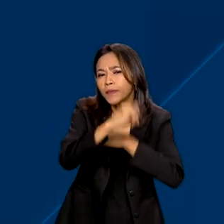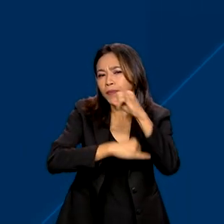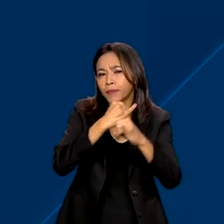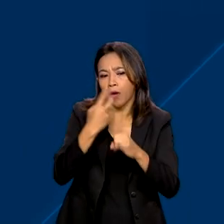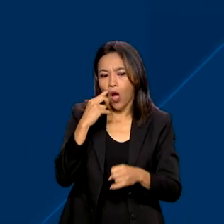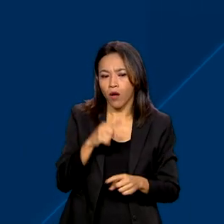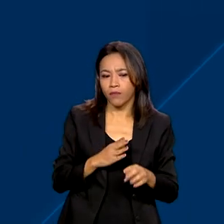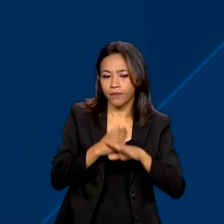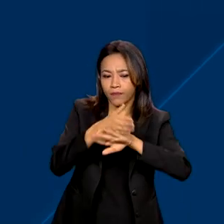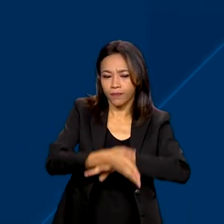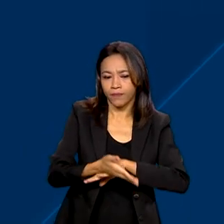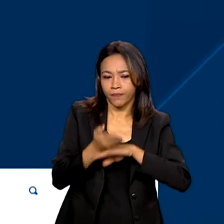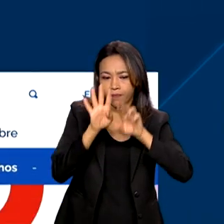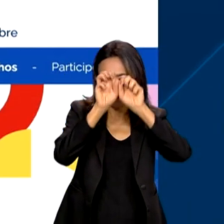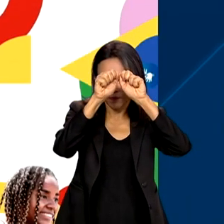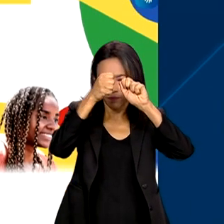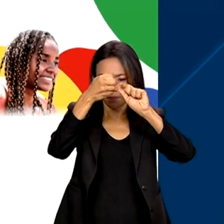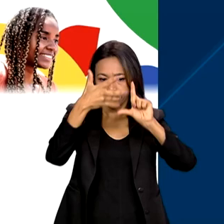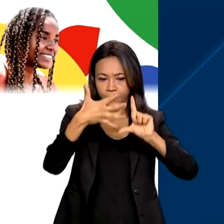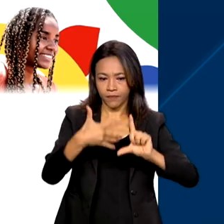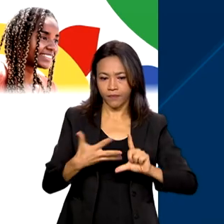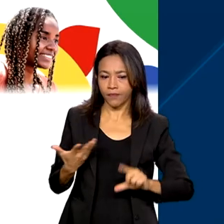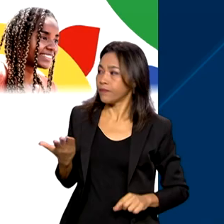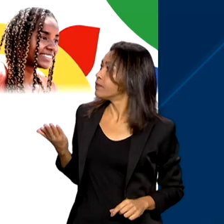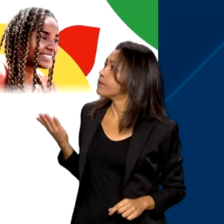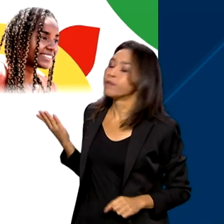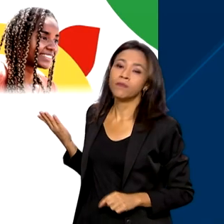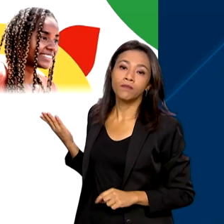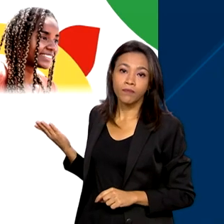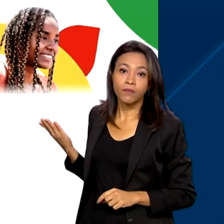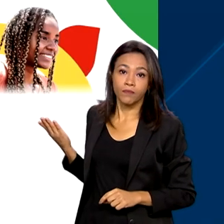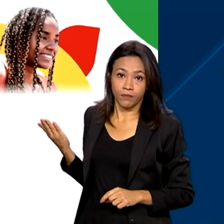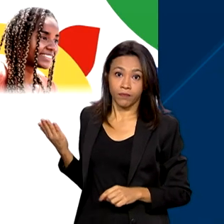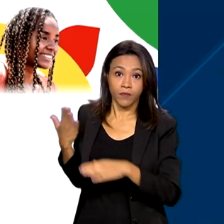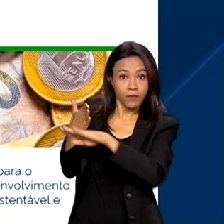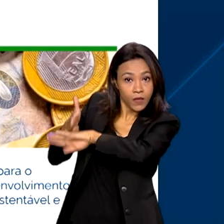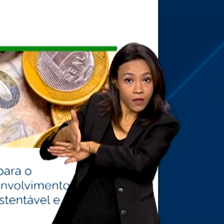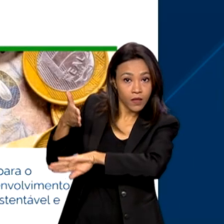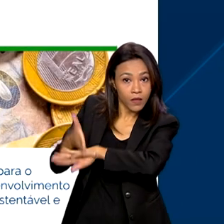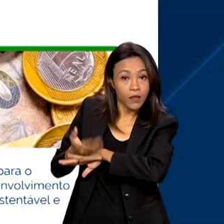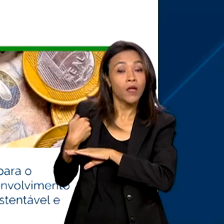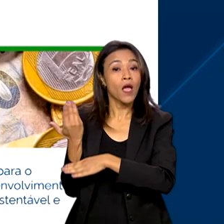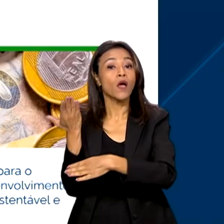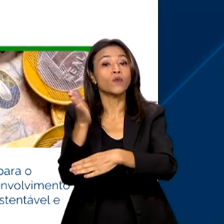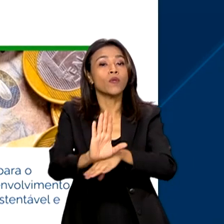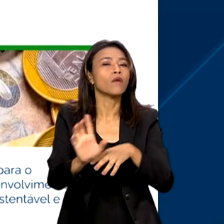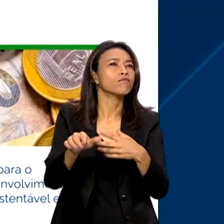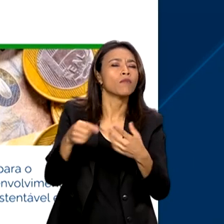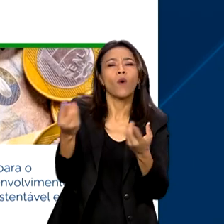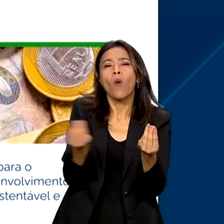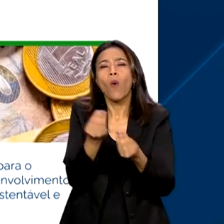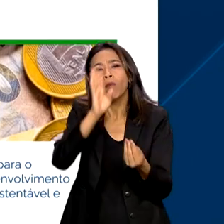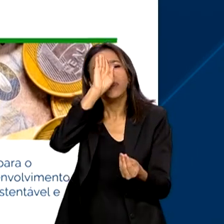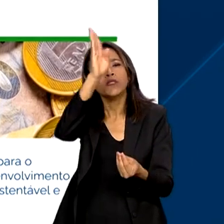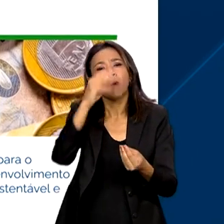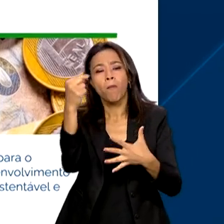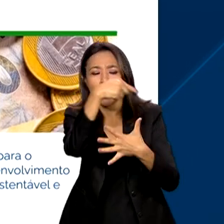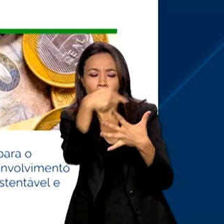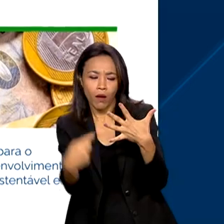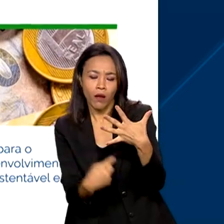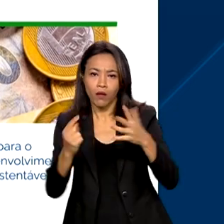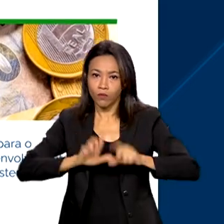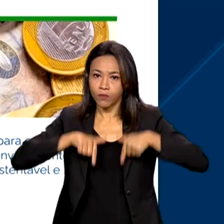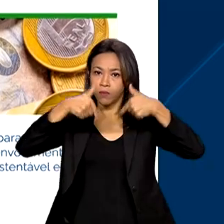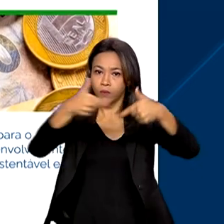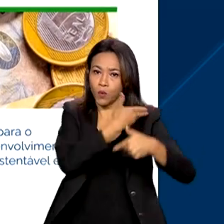internet gov.br barra Brasil Participativo e ajudar a definir as prioridades do governo federal